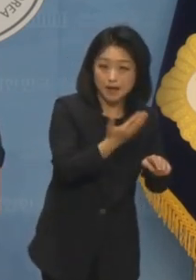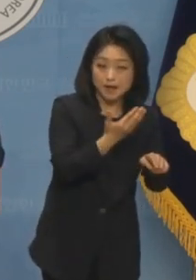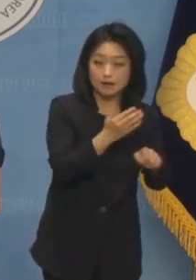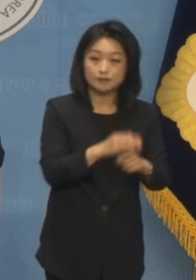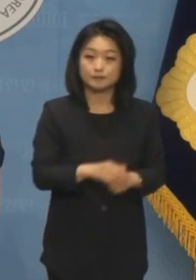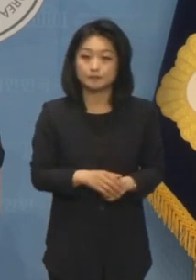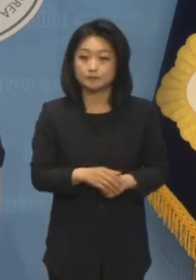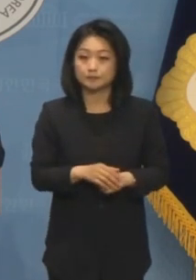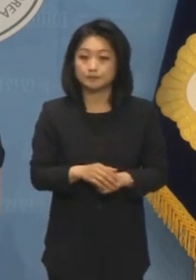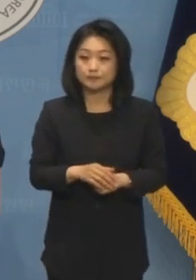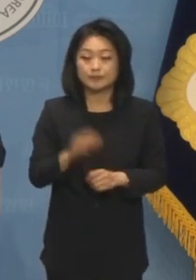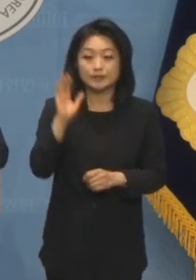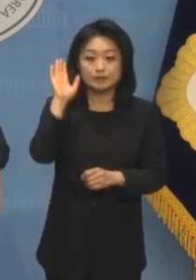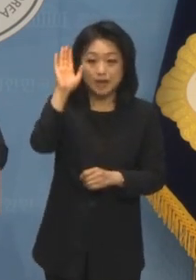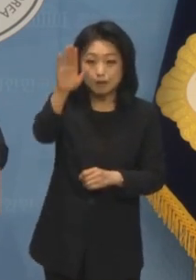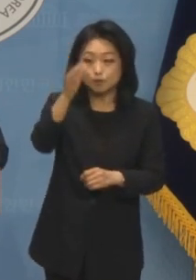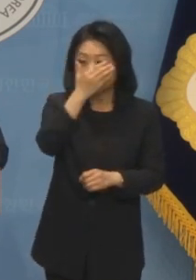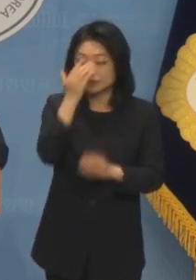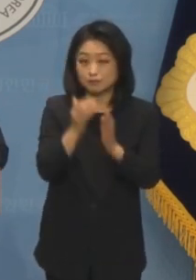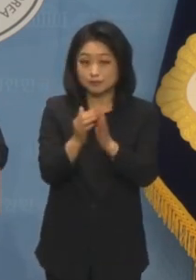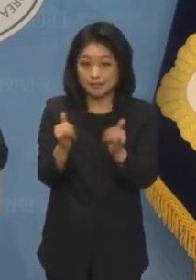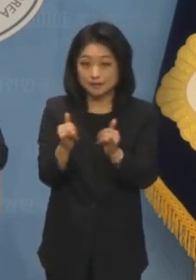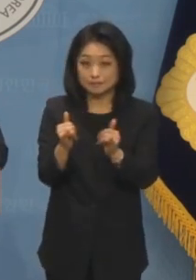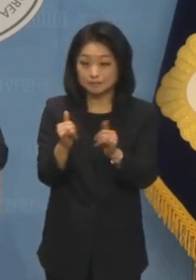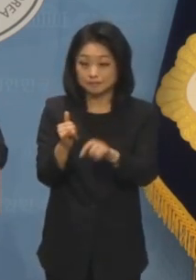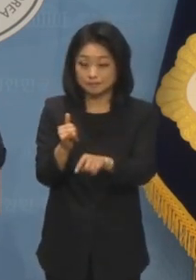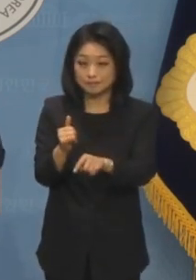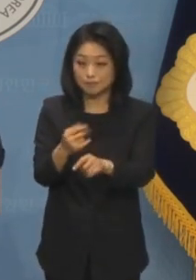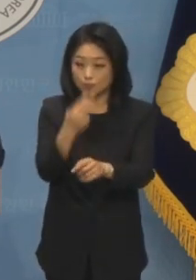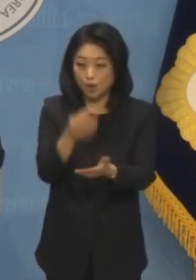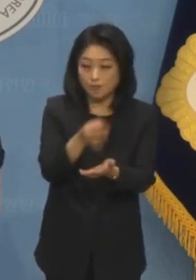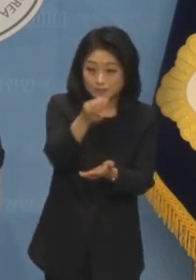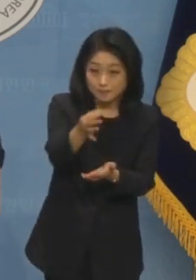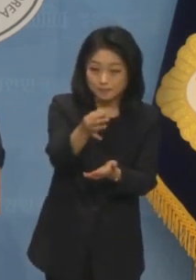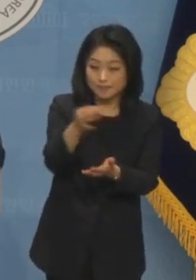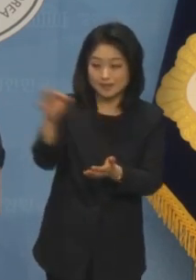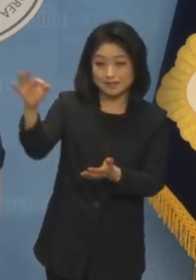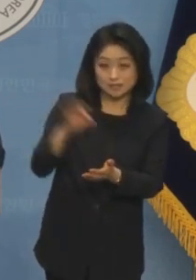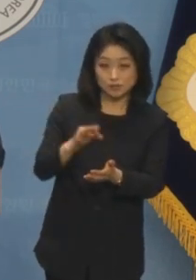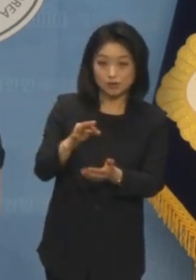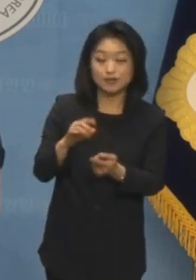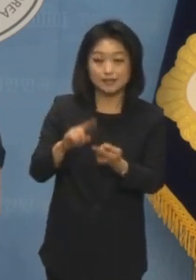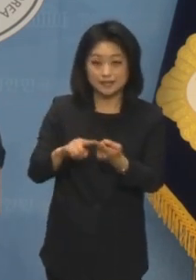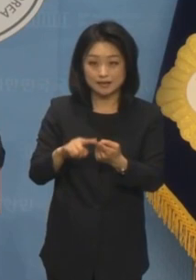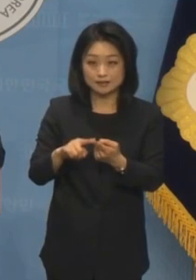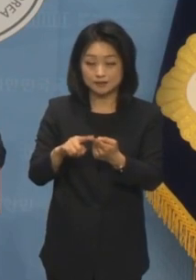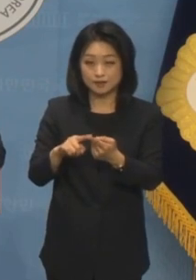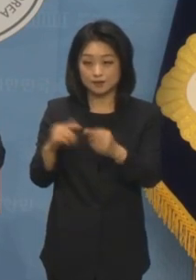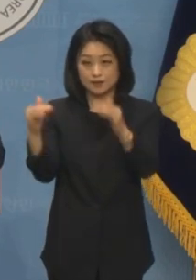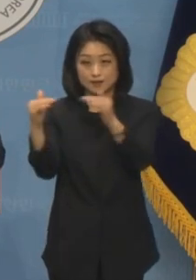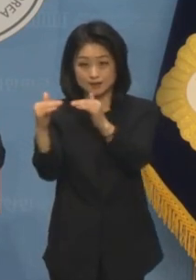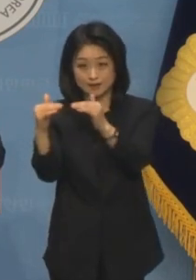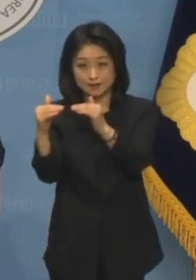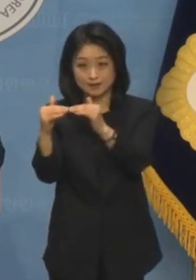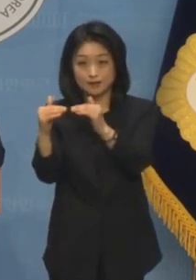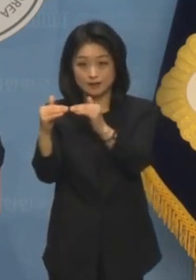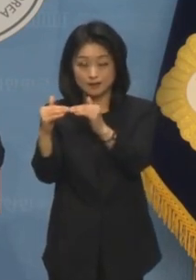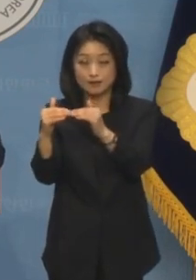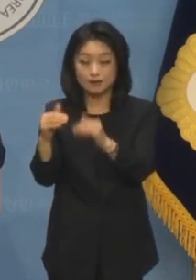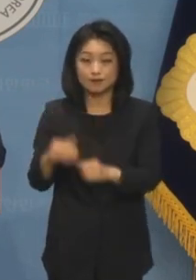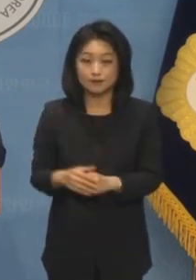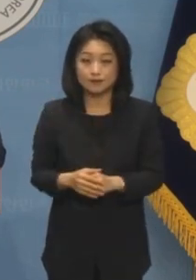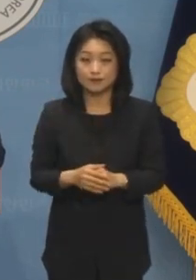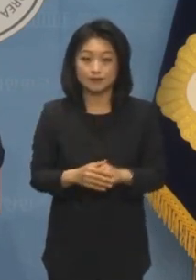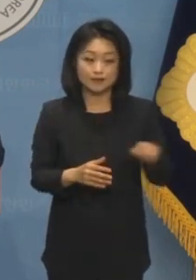높은 소득대체율의 급여를 지급하지는 않습니다. 일반재정이란 말도 결국 세금으로 기금고가를 해결하자는 말입니다.